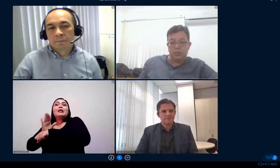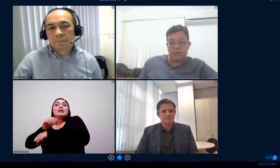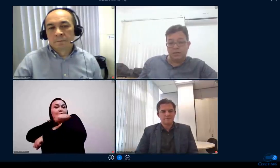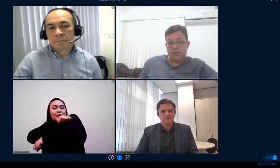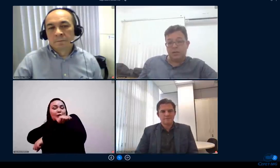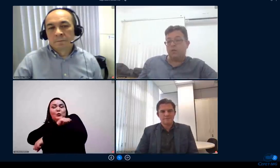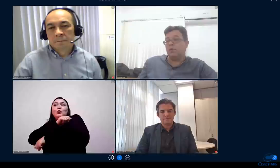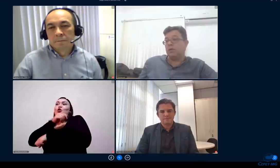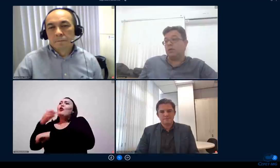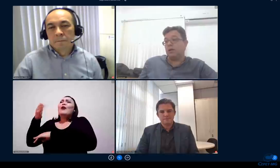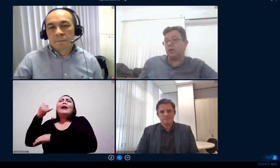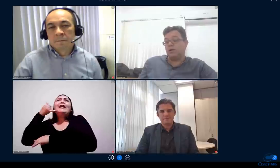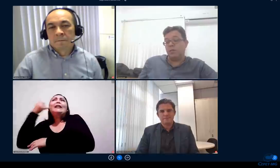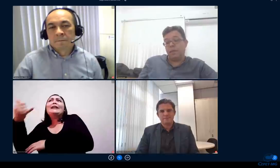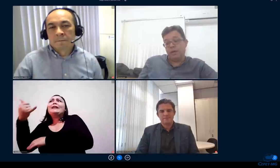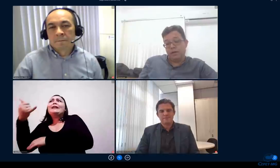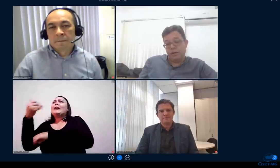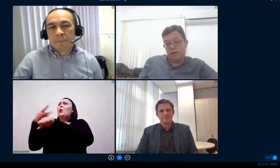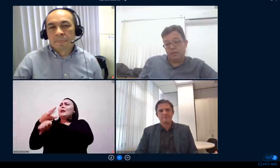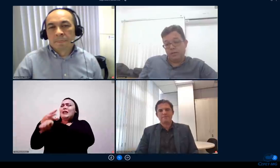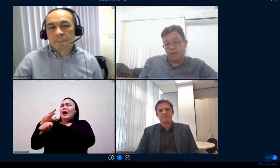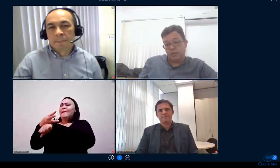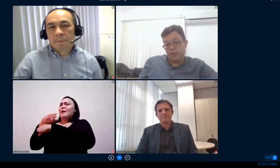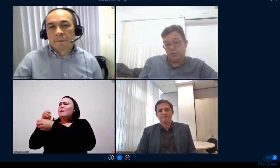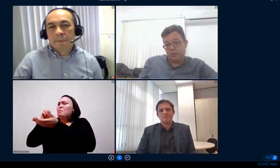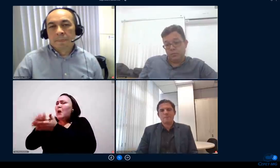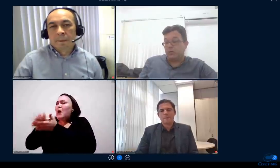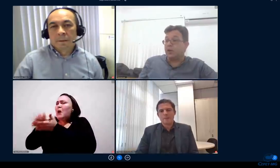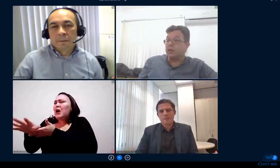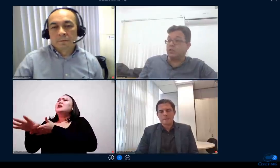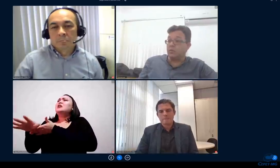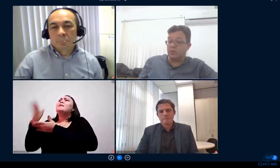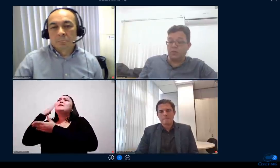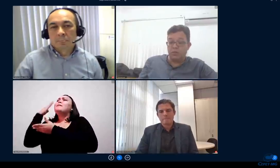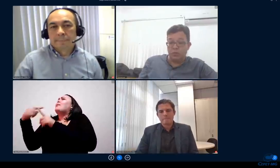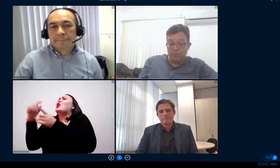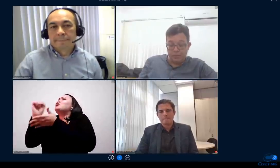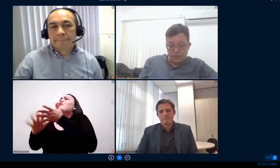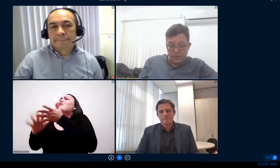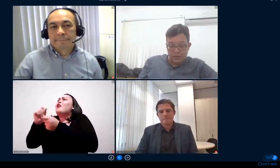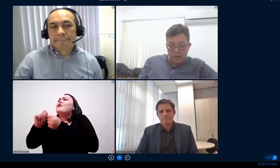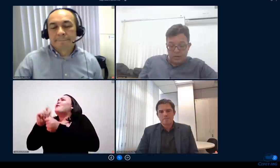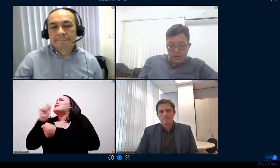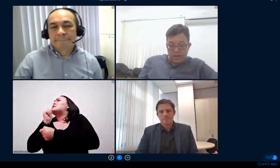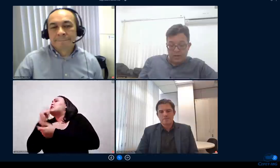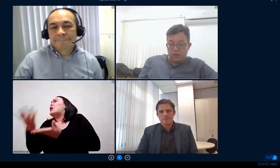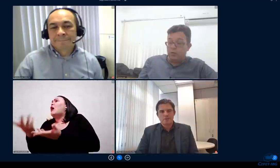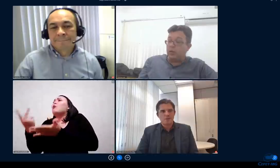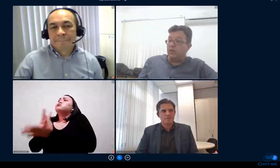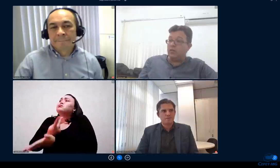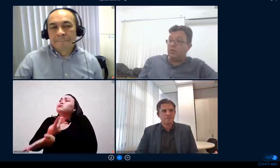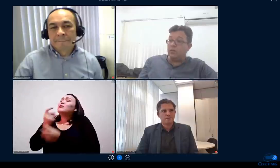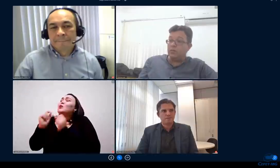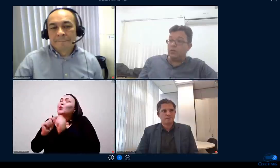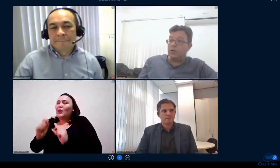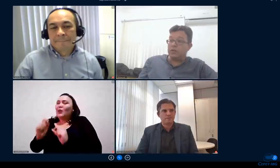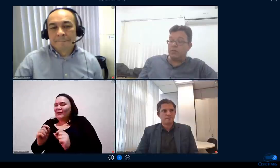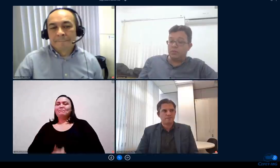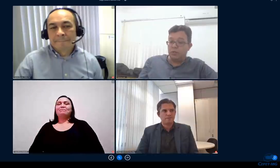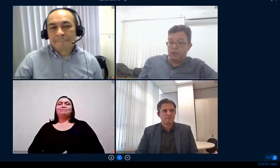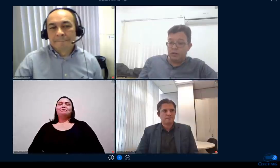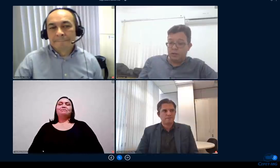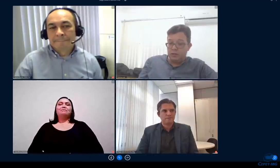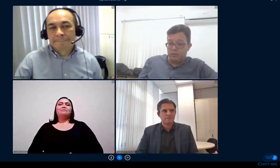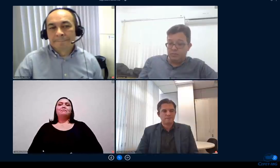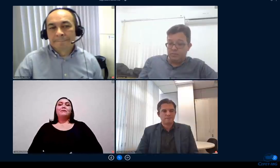manda o WhatsApp tenta acessar esse aluno mas o que a gente observou é que no início o